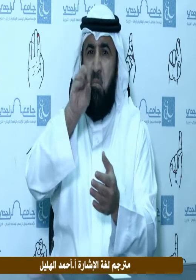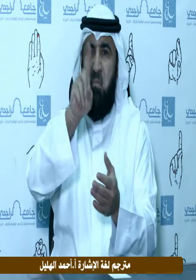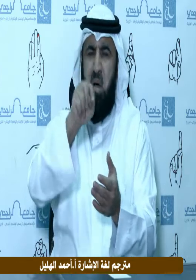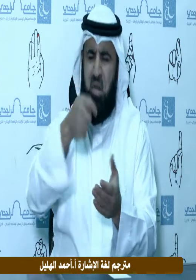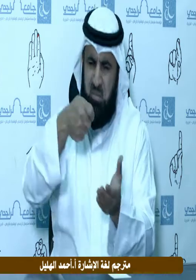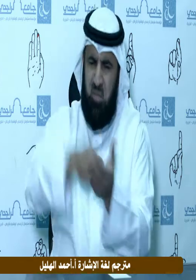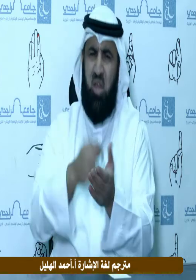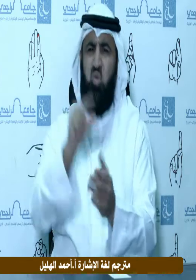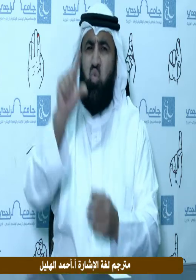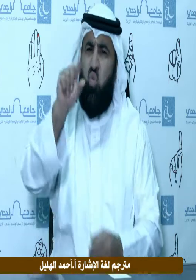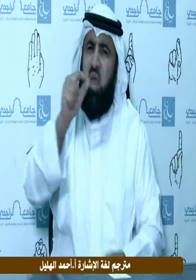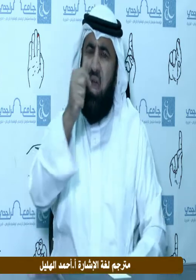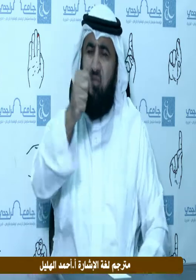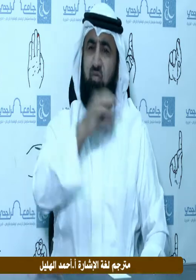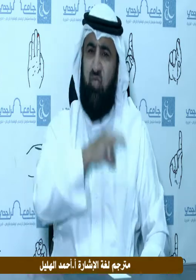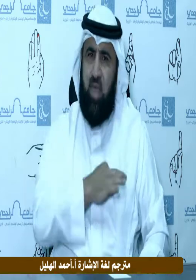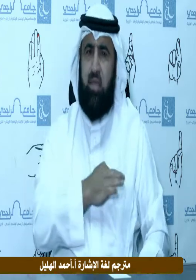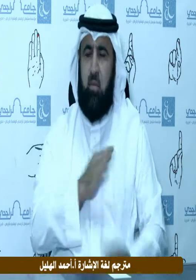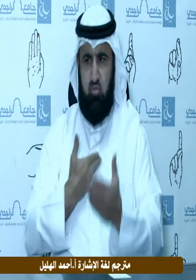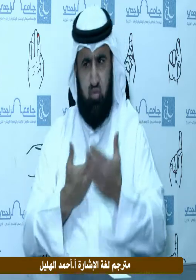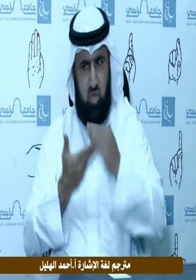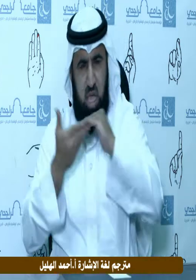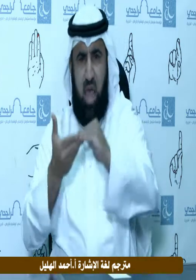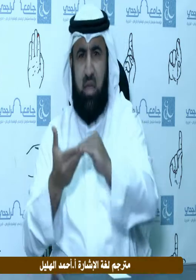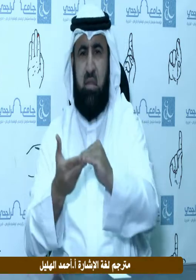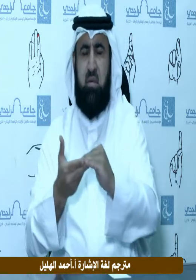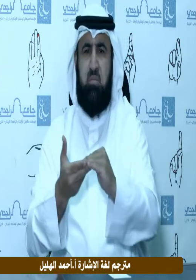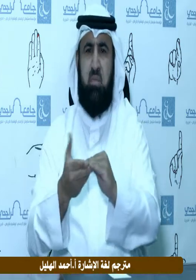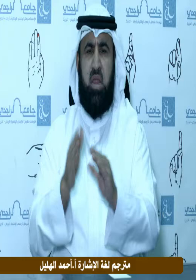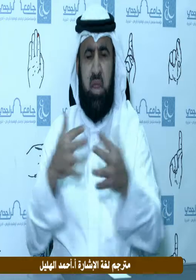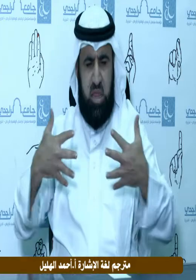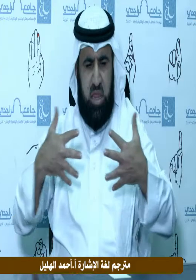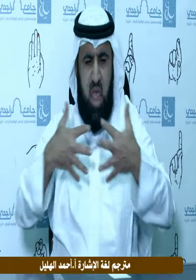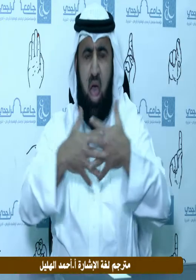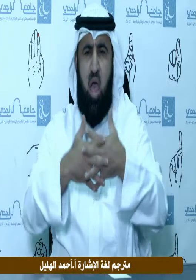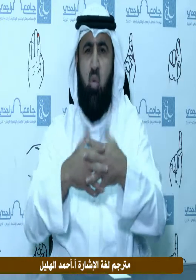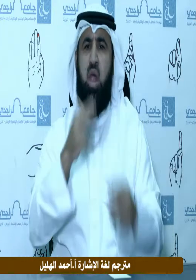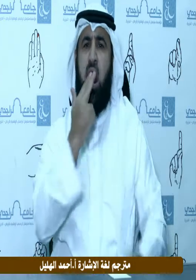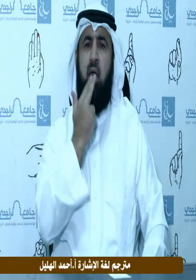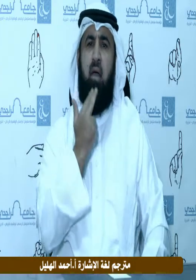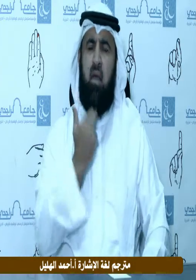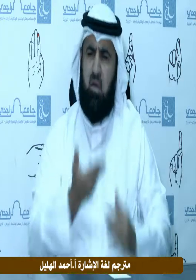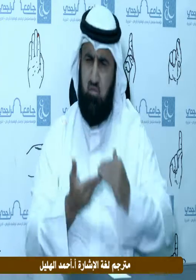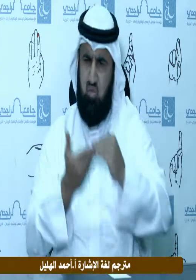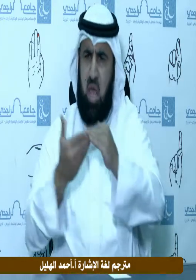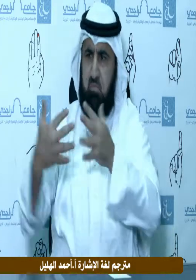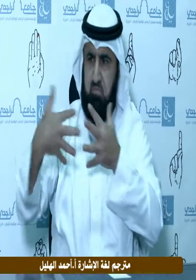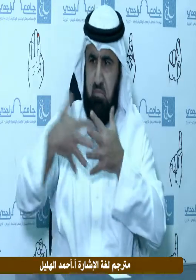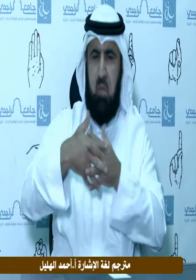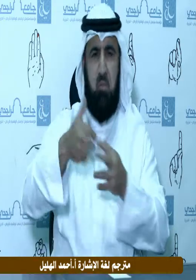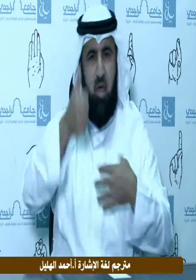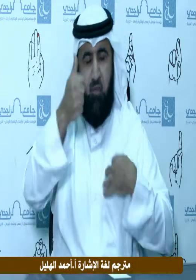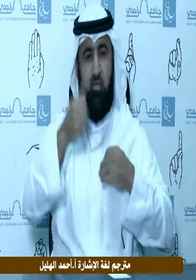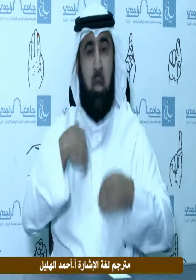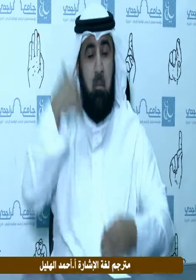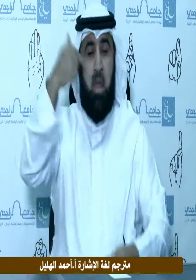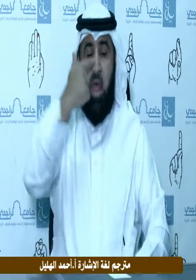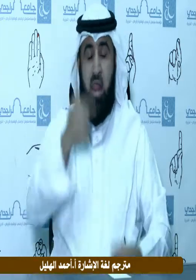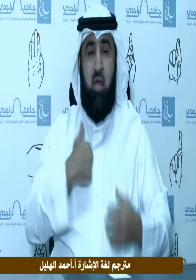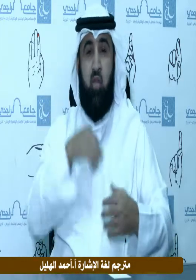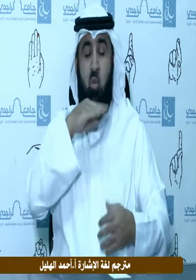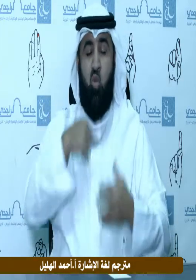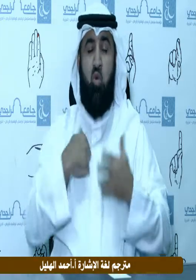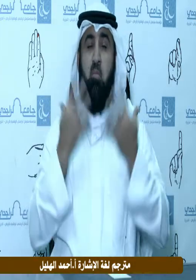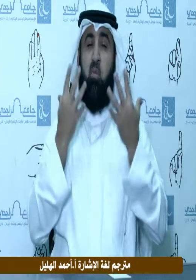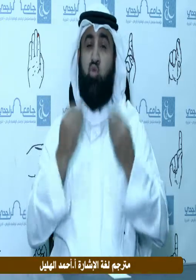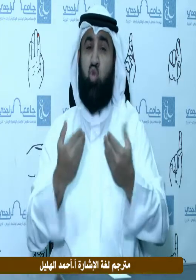وإعانة عليها وتعاونا على البر والتقوى وتعاونوا على البر والتقوى ولا